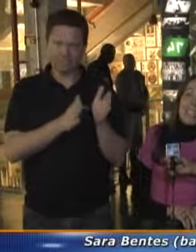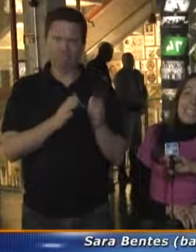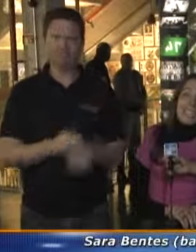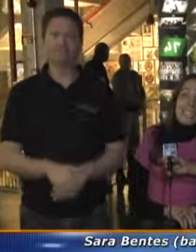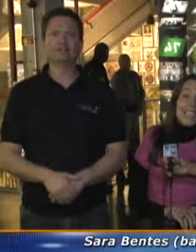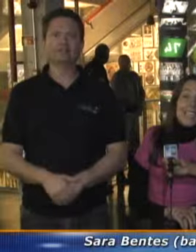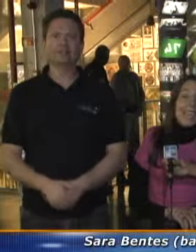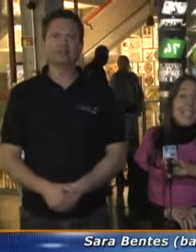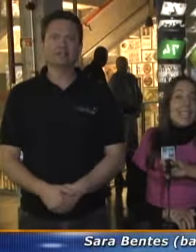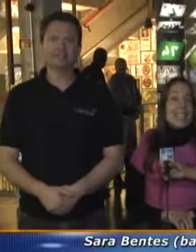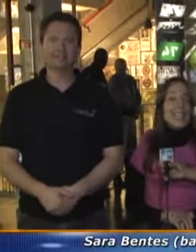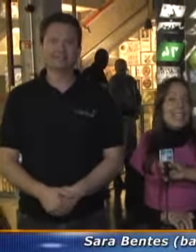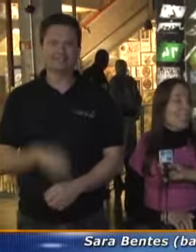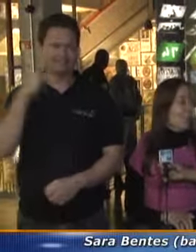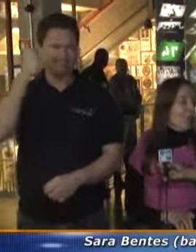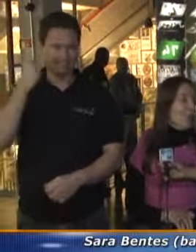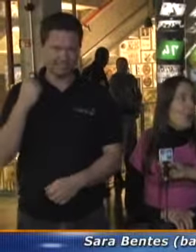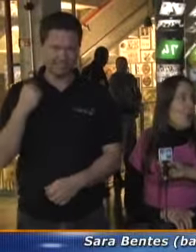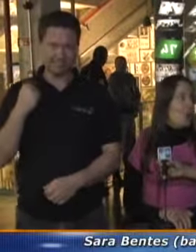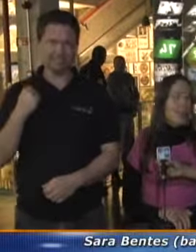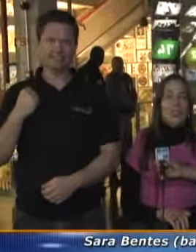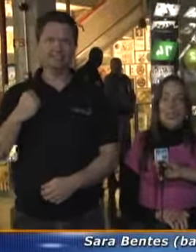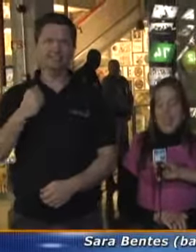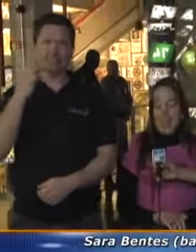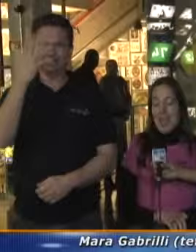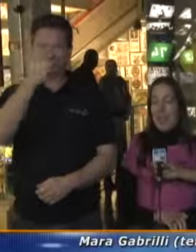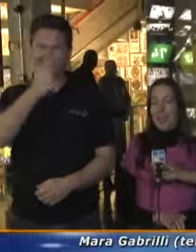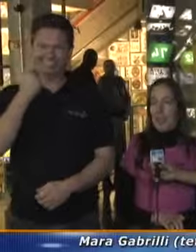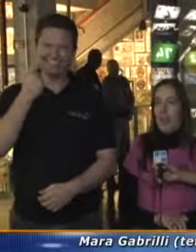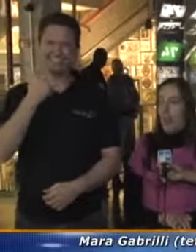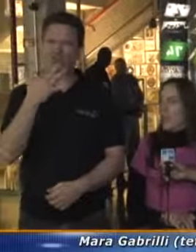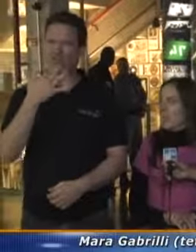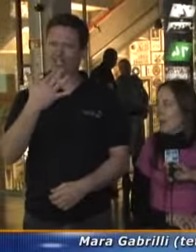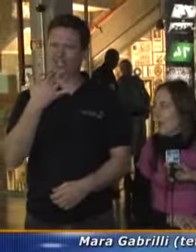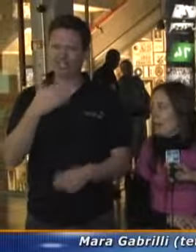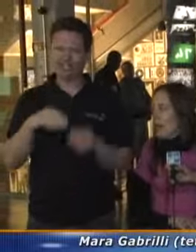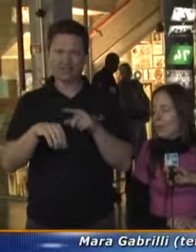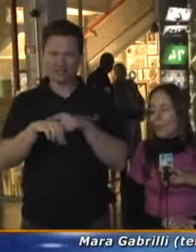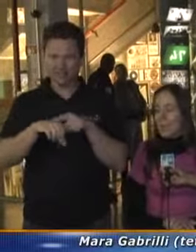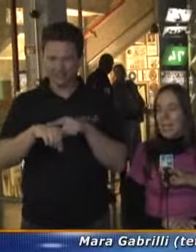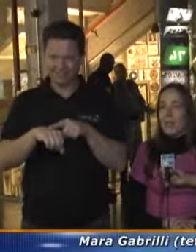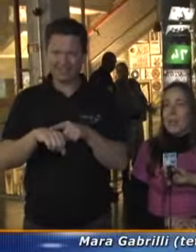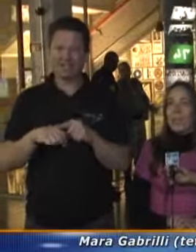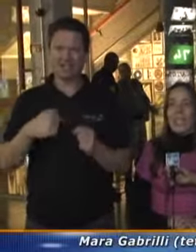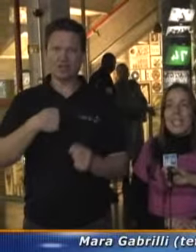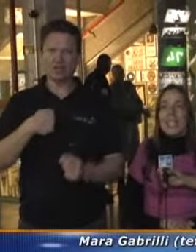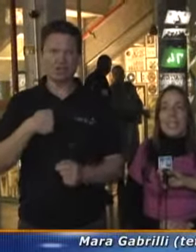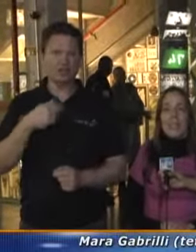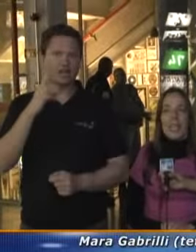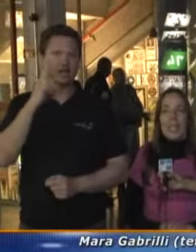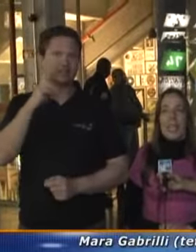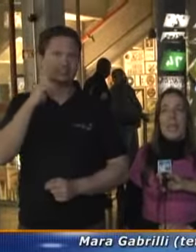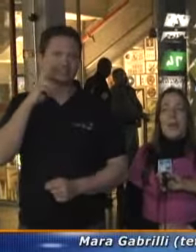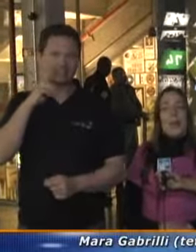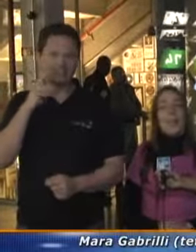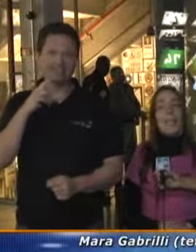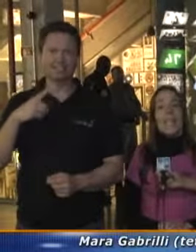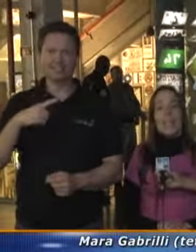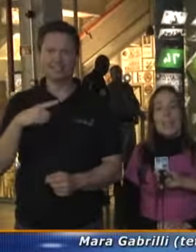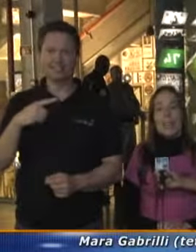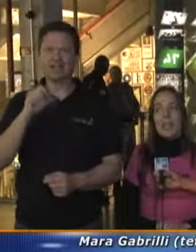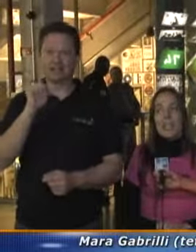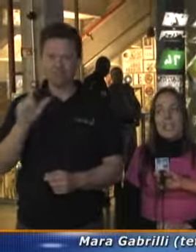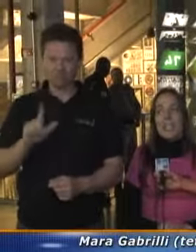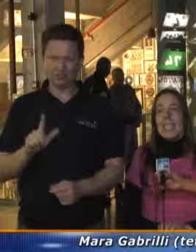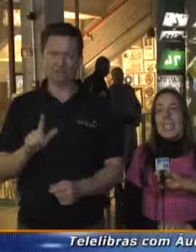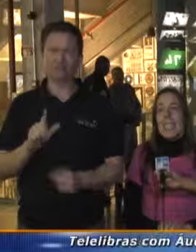tem aqui a Sara, linda de roxo. Eu de rosa, o Paulo de preto, representando aqui o